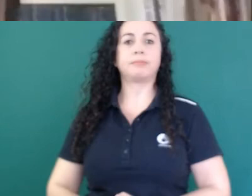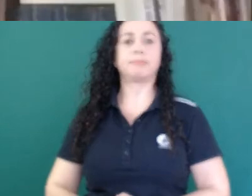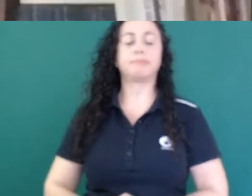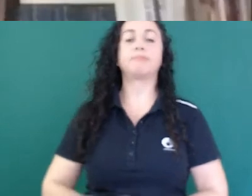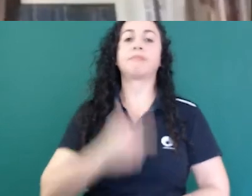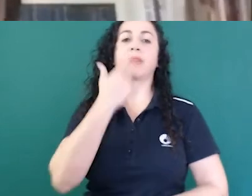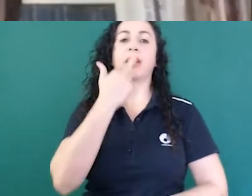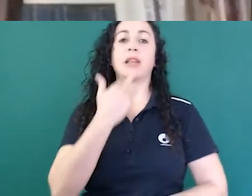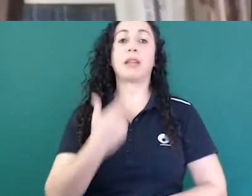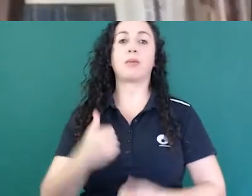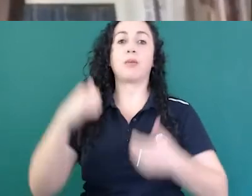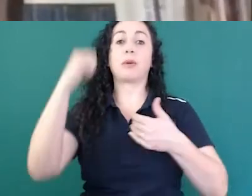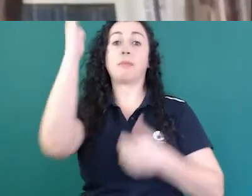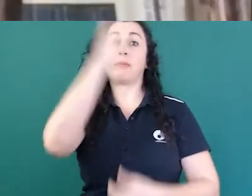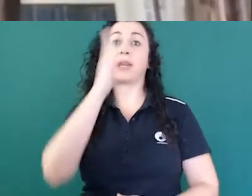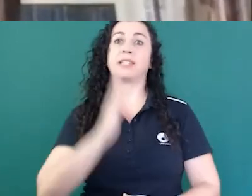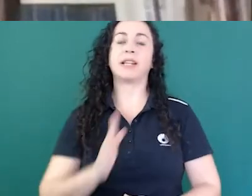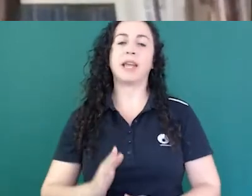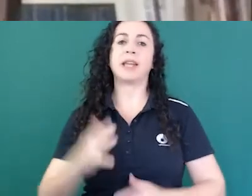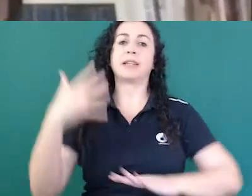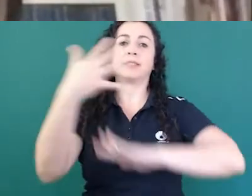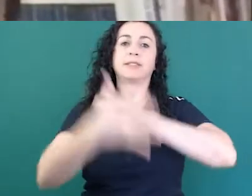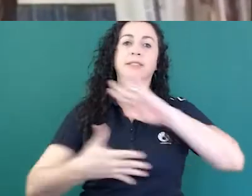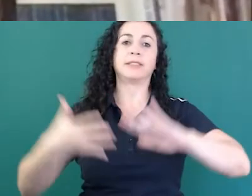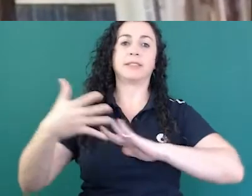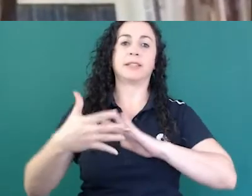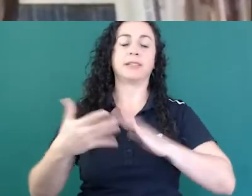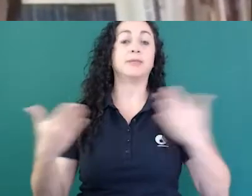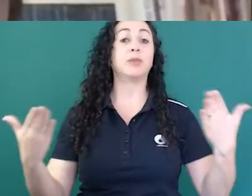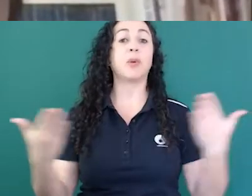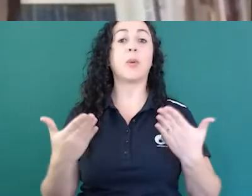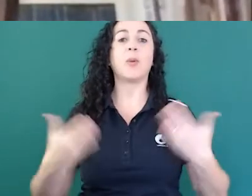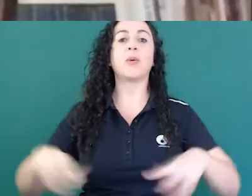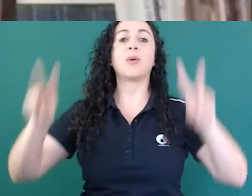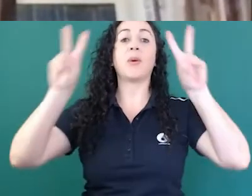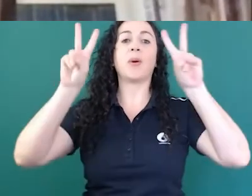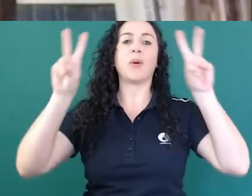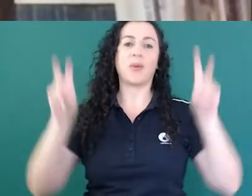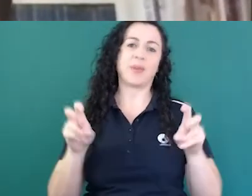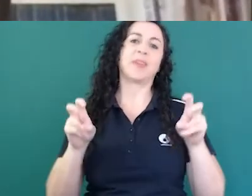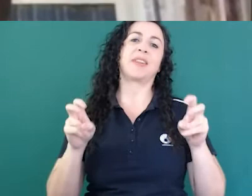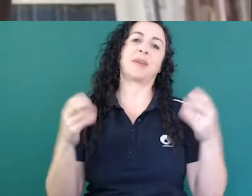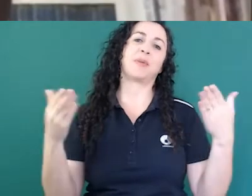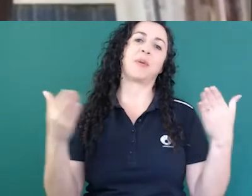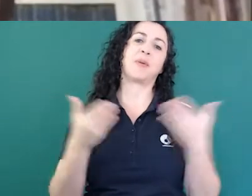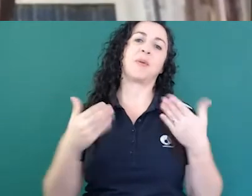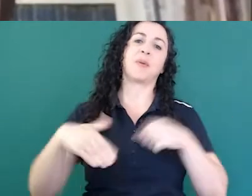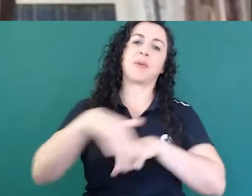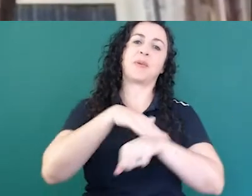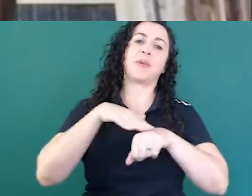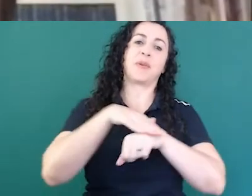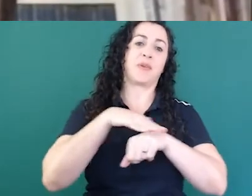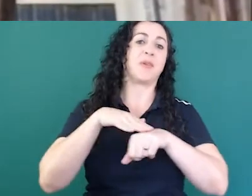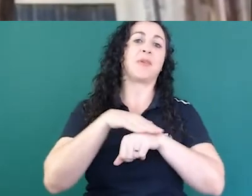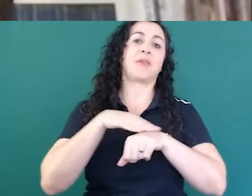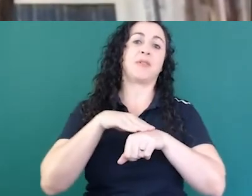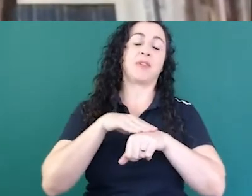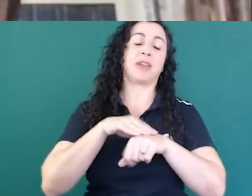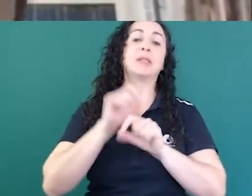língua brasileira de sinais. Esse é o tema de hoje da nossa conversa com